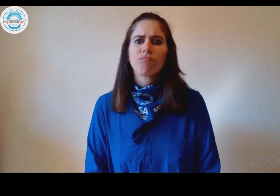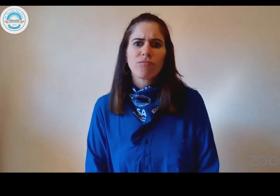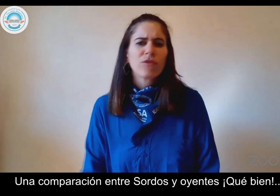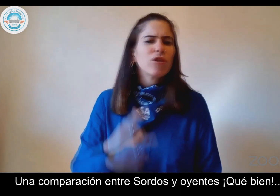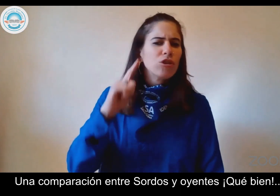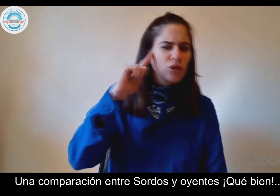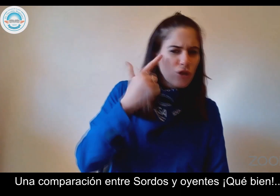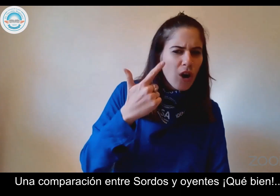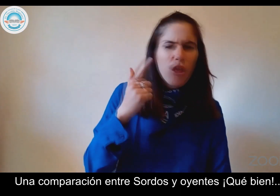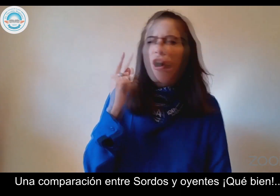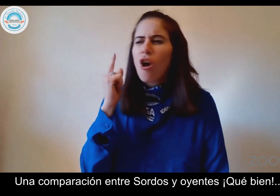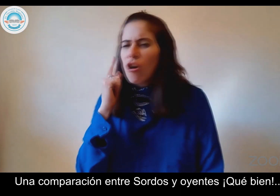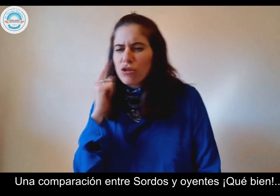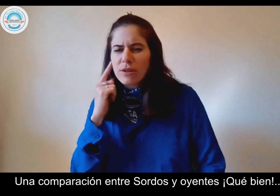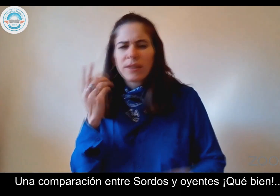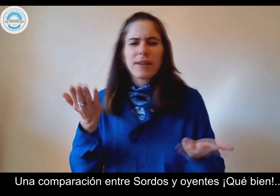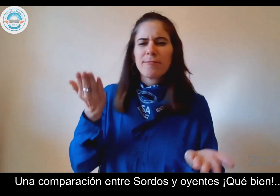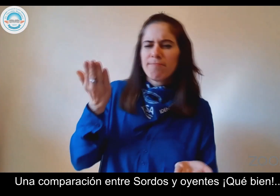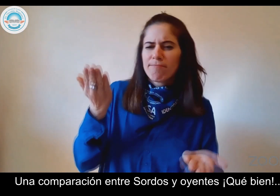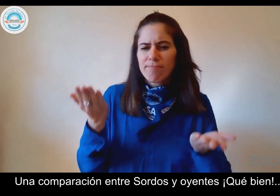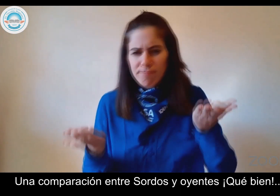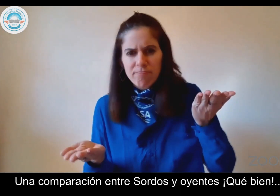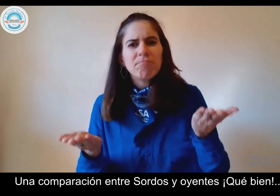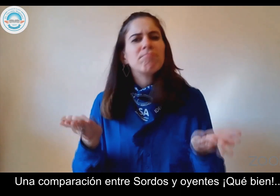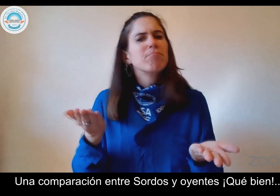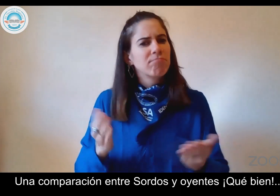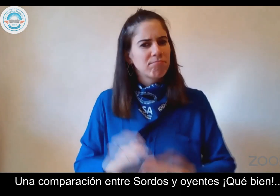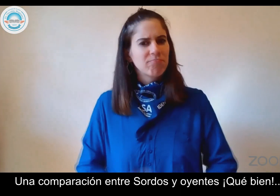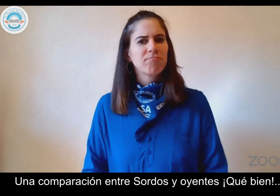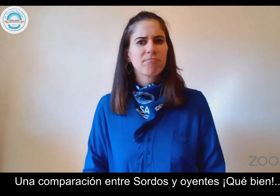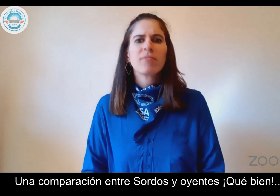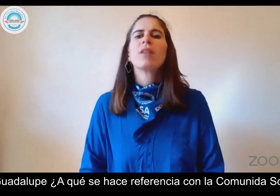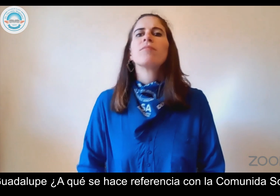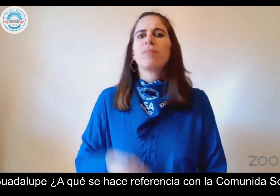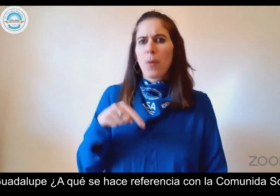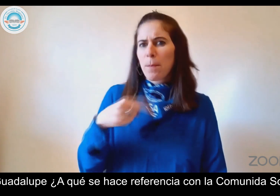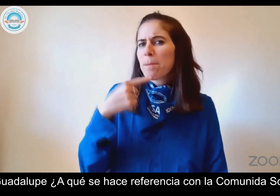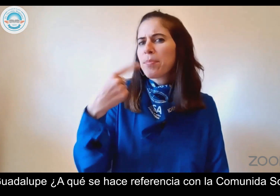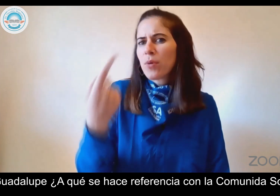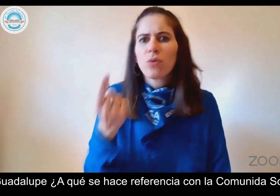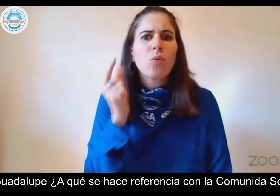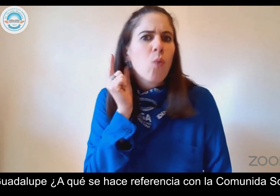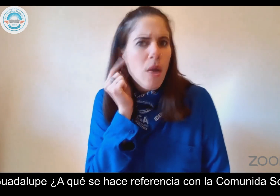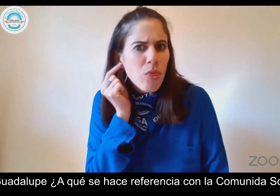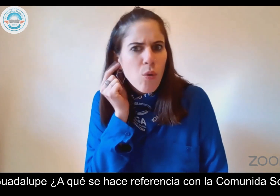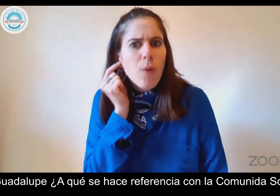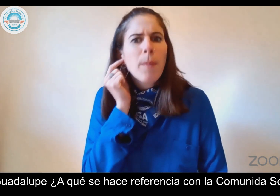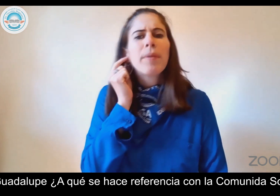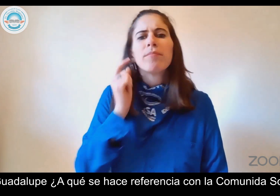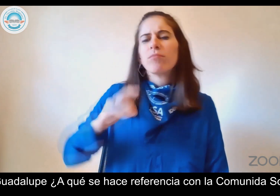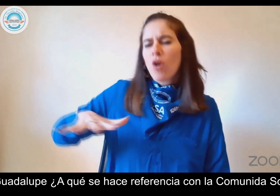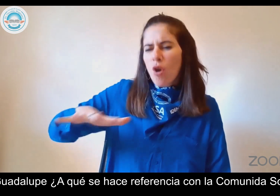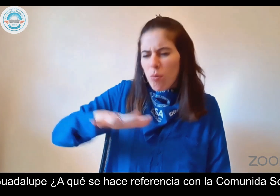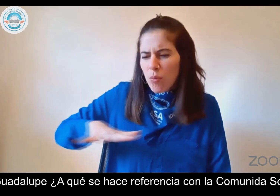Una comparación entre sordos y oyentes. ¡Qué bien! ¿Guadalupe? ¿A qué se hace